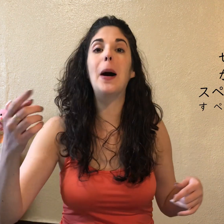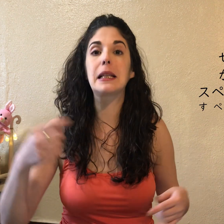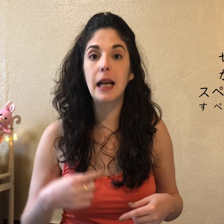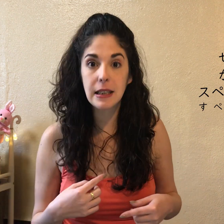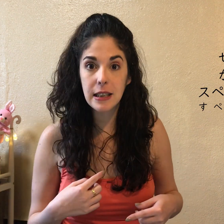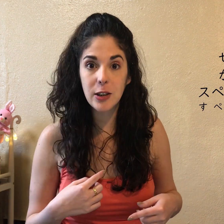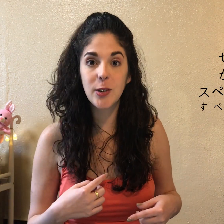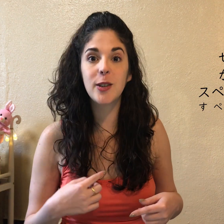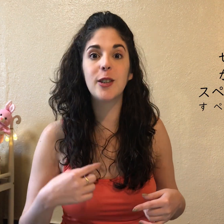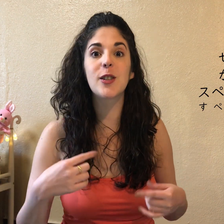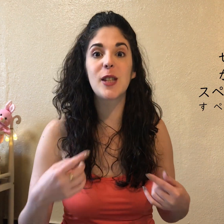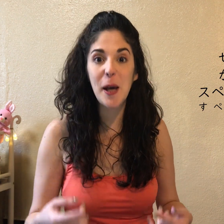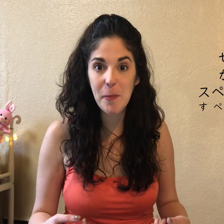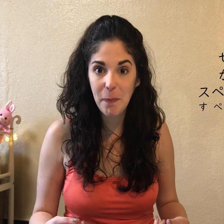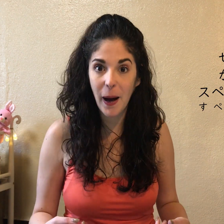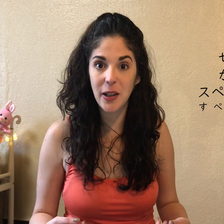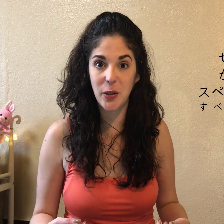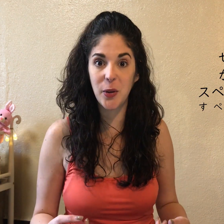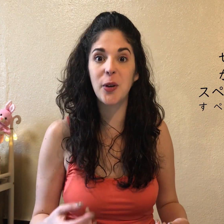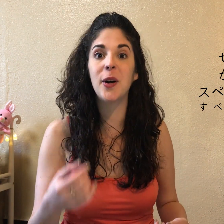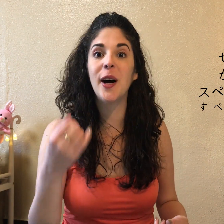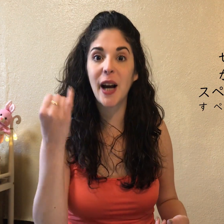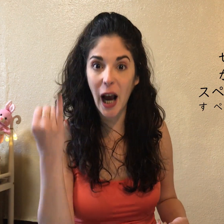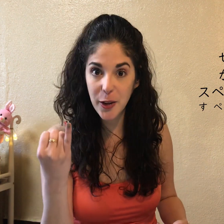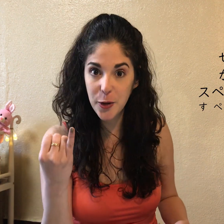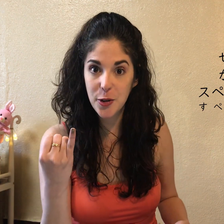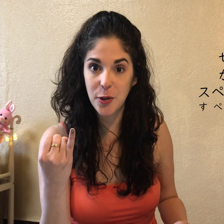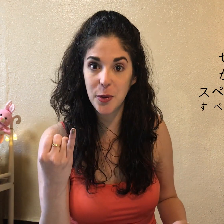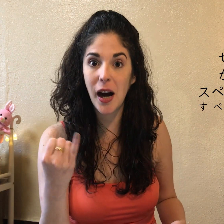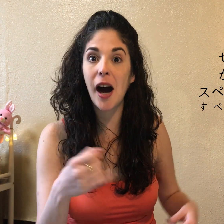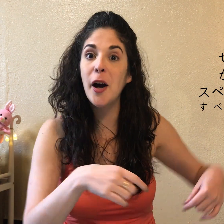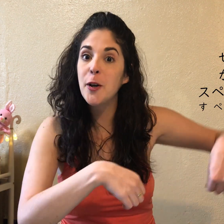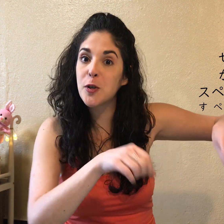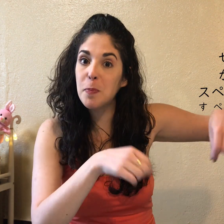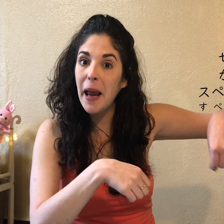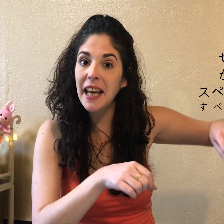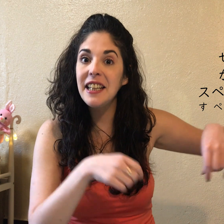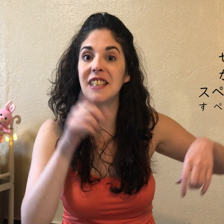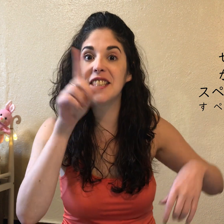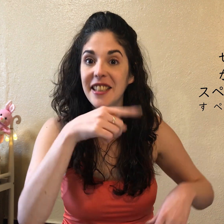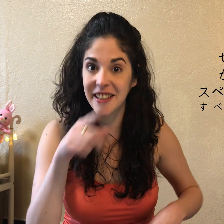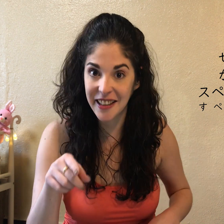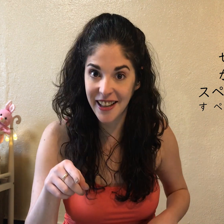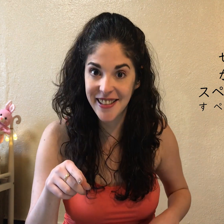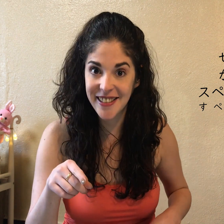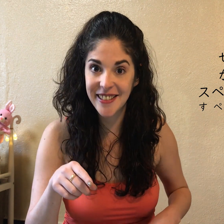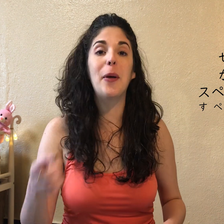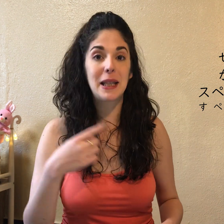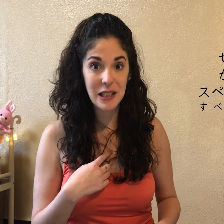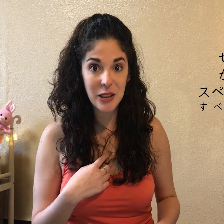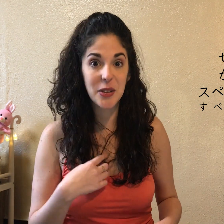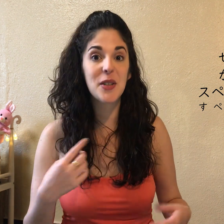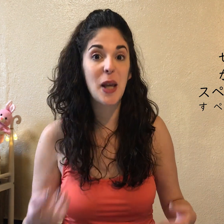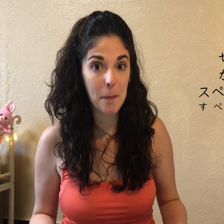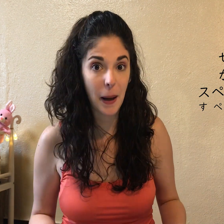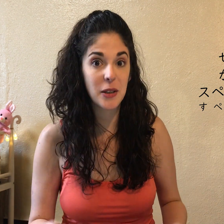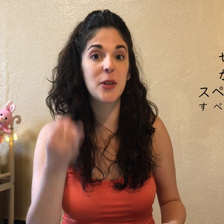Watashi no senpai no Kanojo wa Spainjin des. Watashi no senpai no